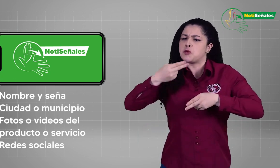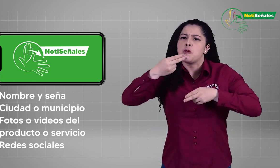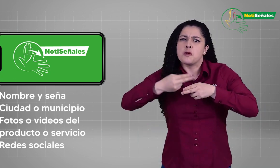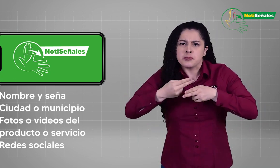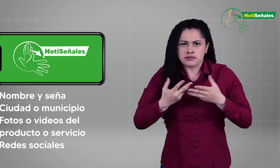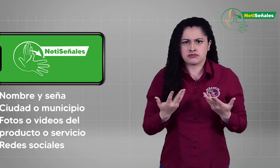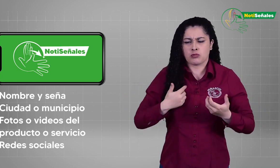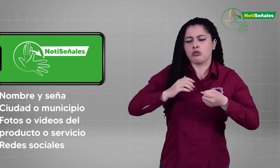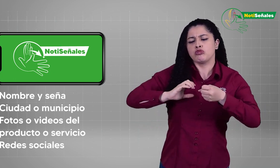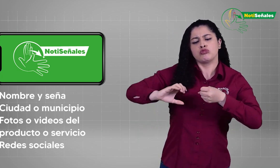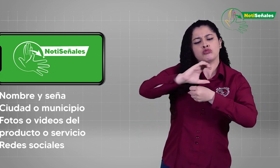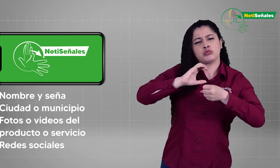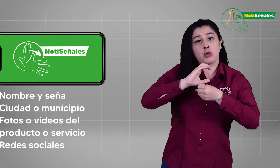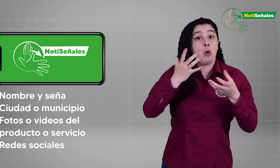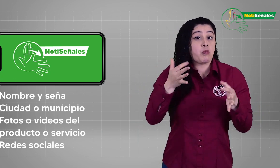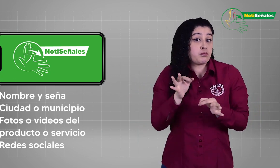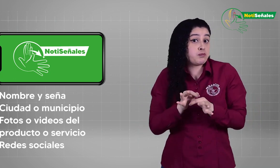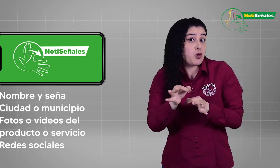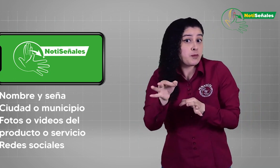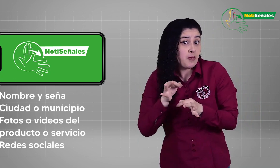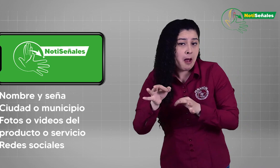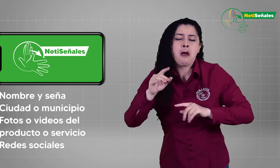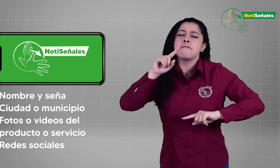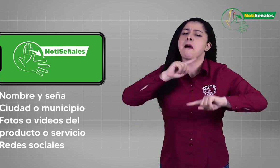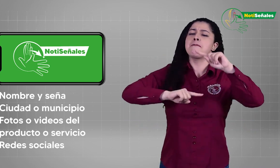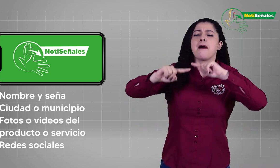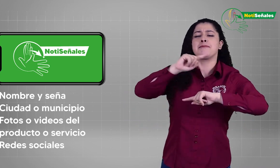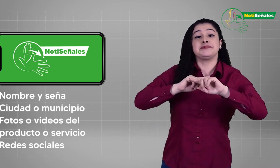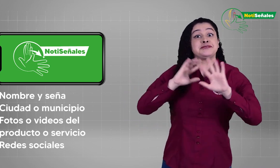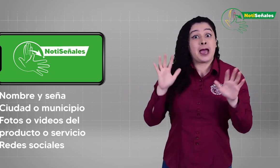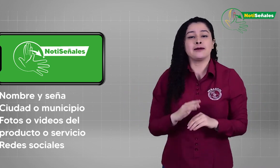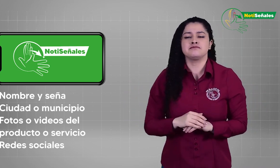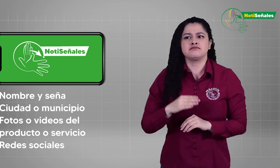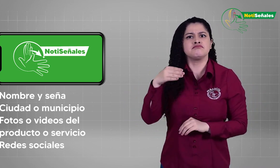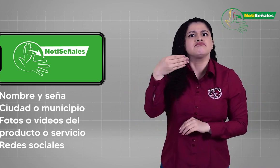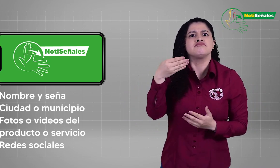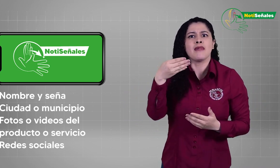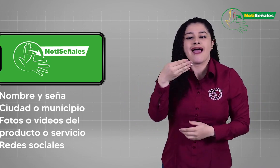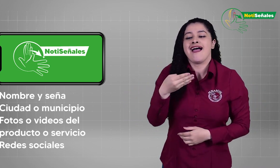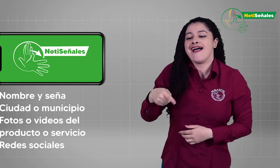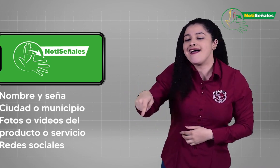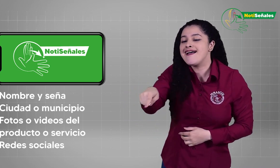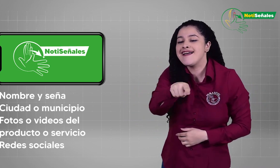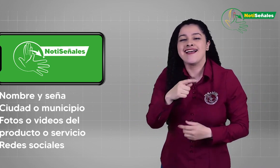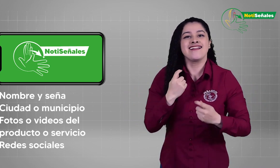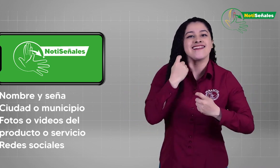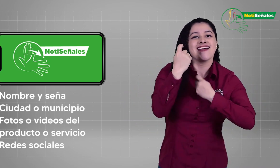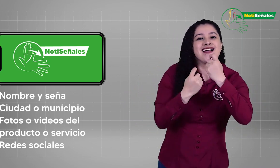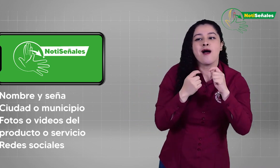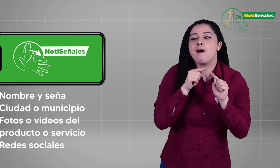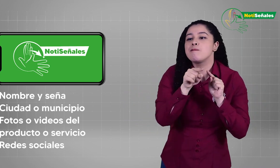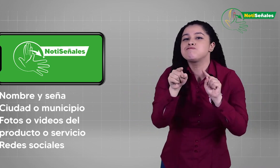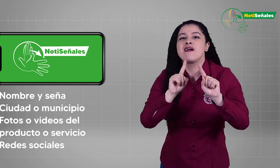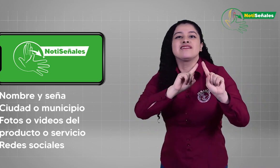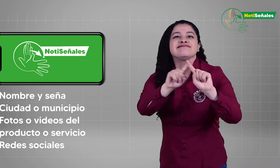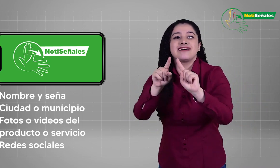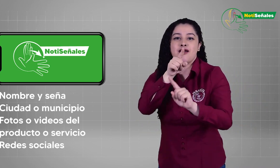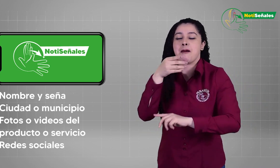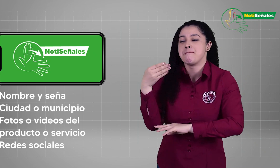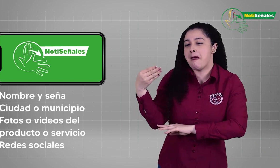Ciudad o lugar en el que está ubicado. En fin. Además, es importante mostrar los productos que se